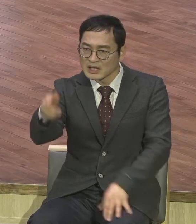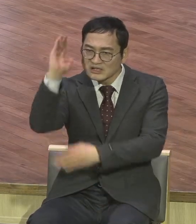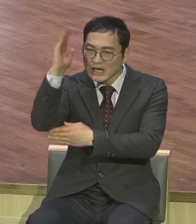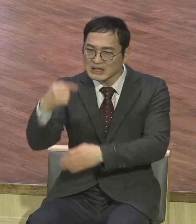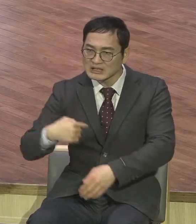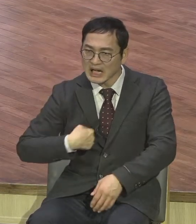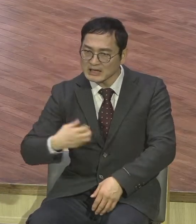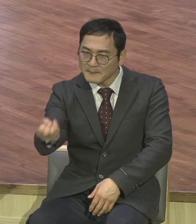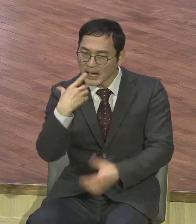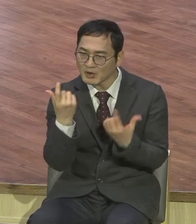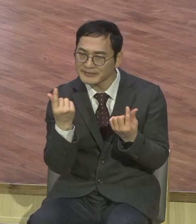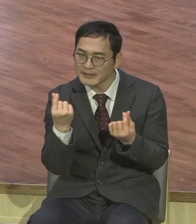알려줬나